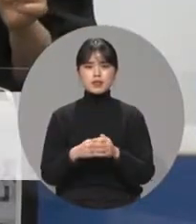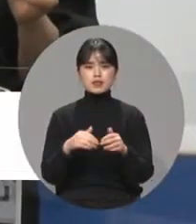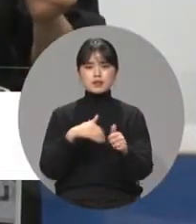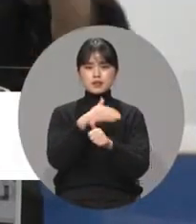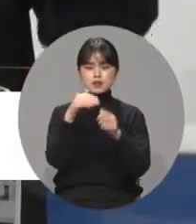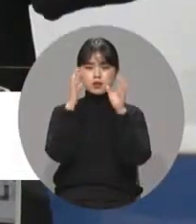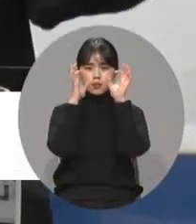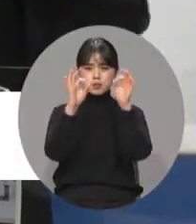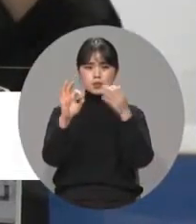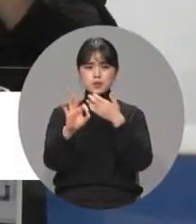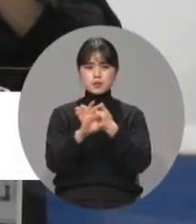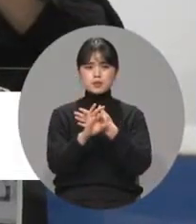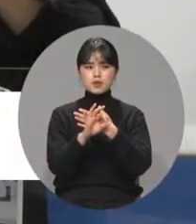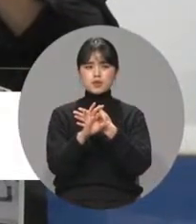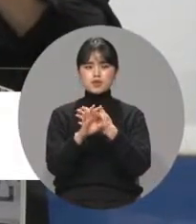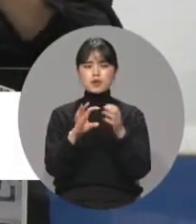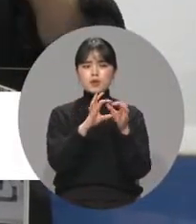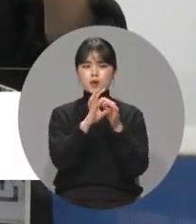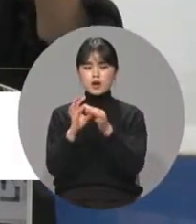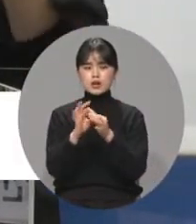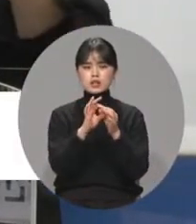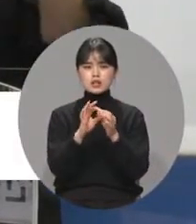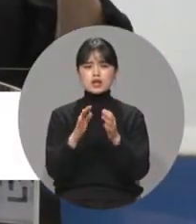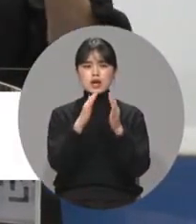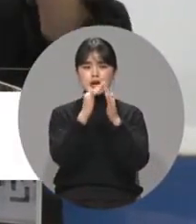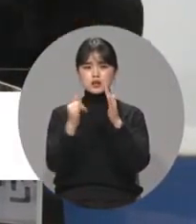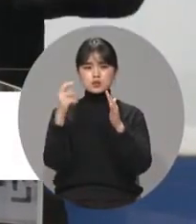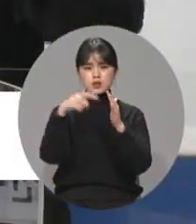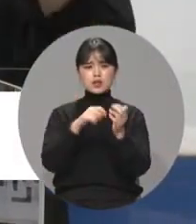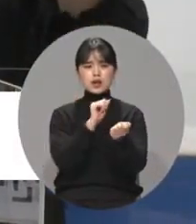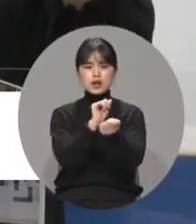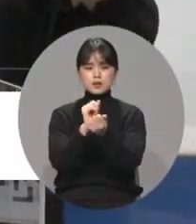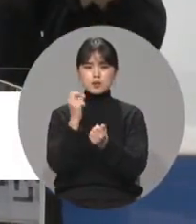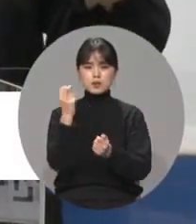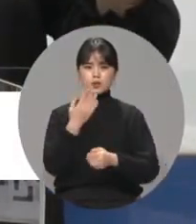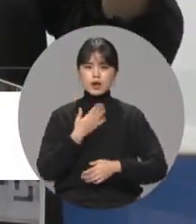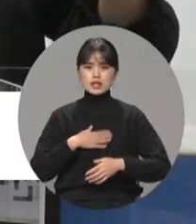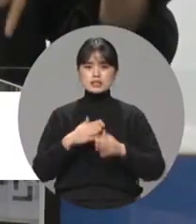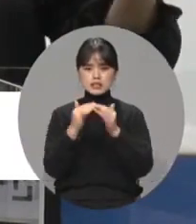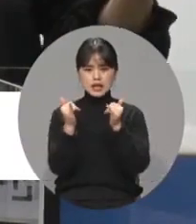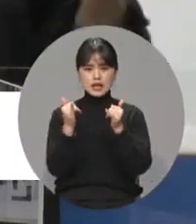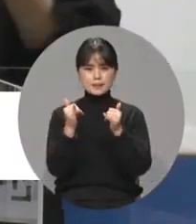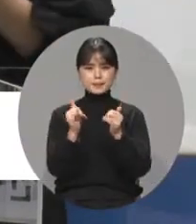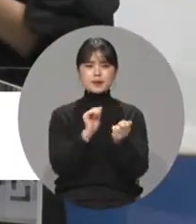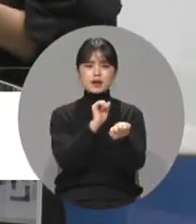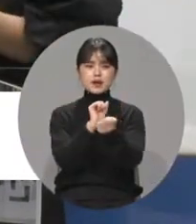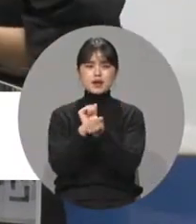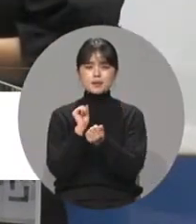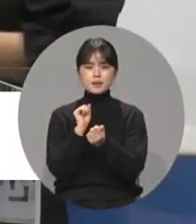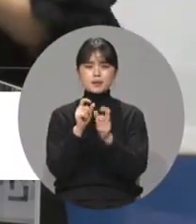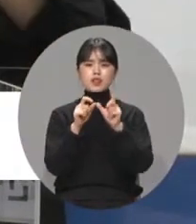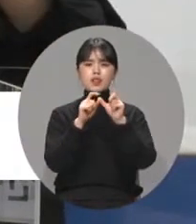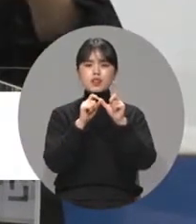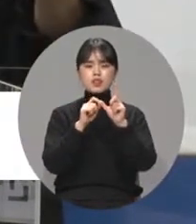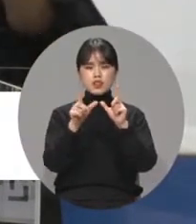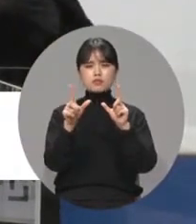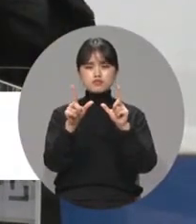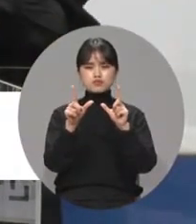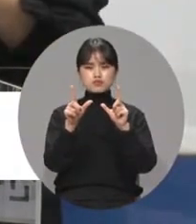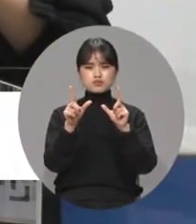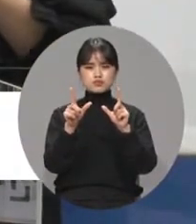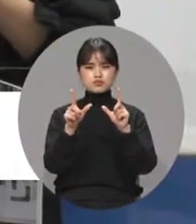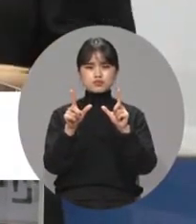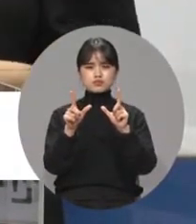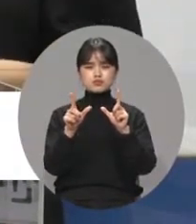관계에서는 가족 내 감염 그리고 또 지인 간의 감염이 대부분을 차지하고